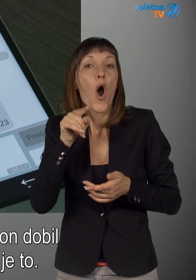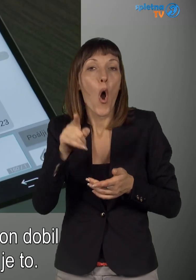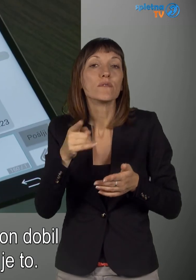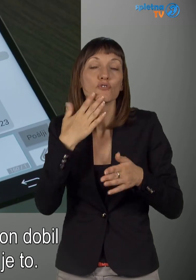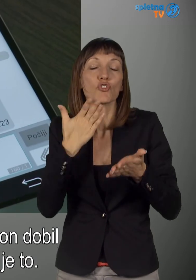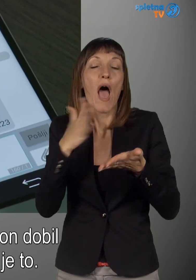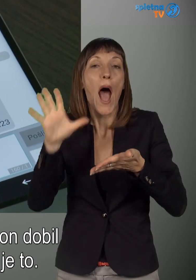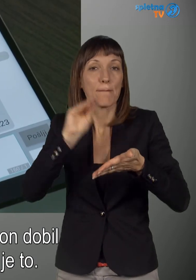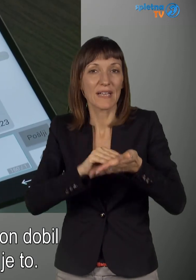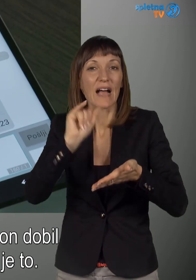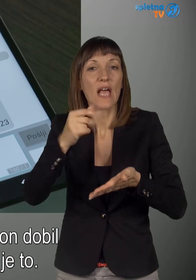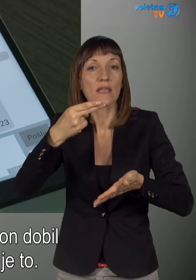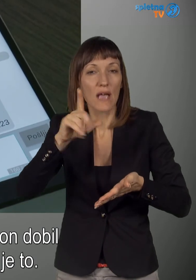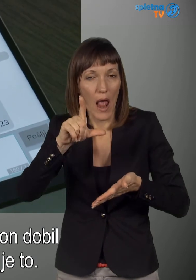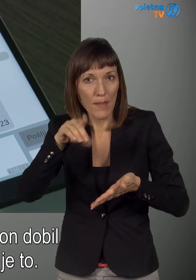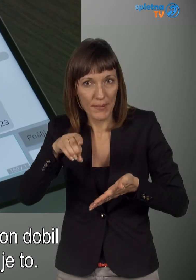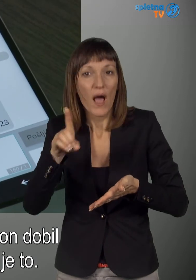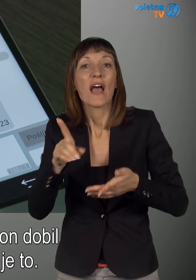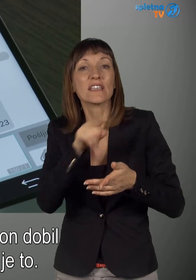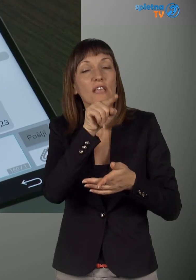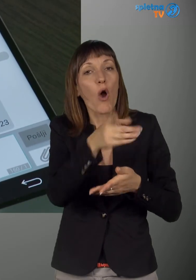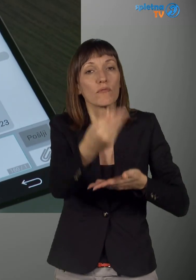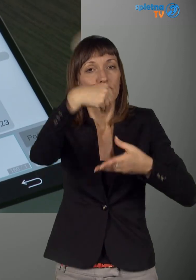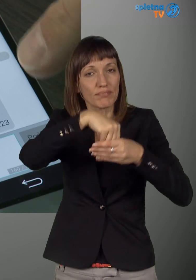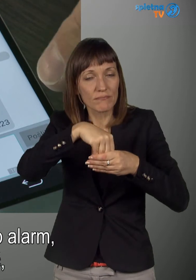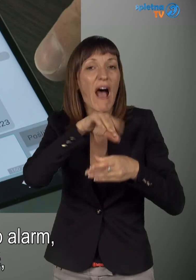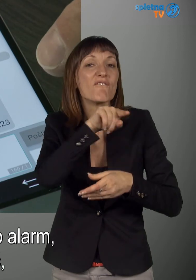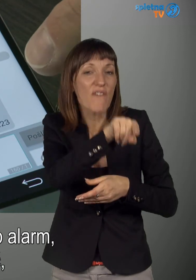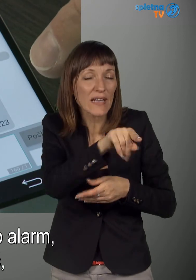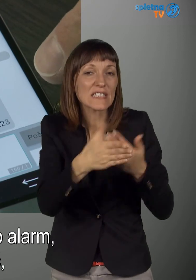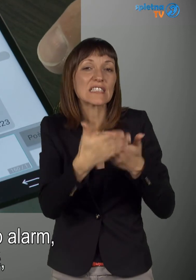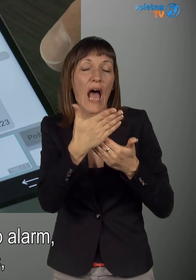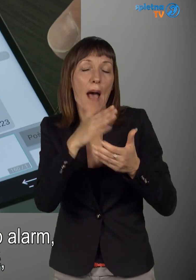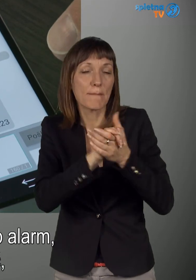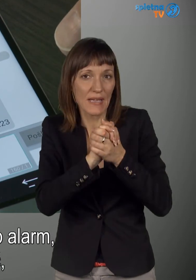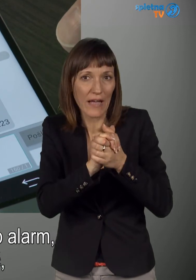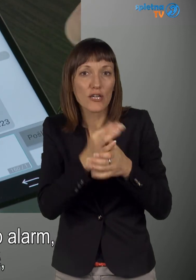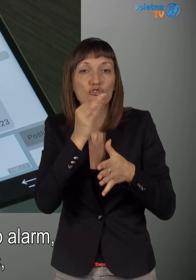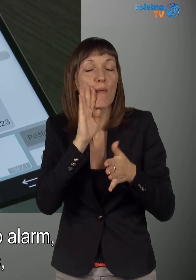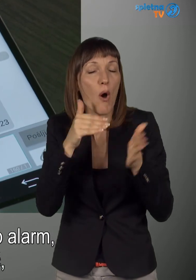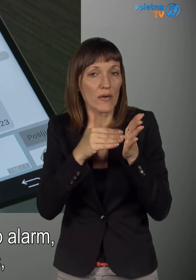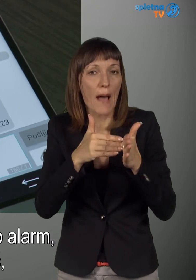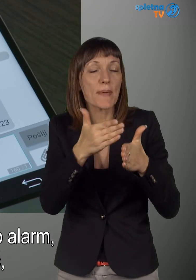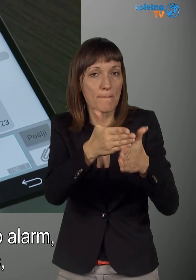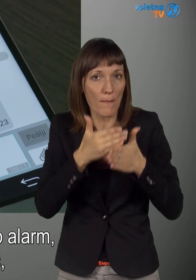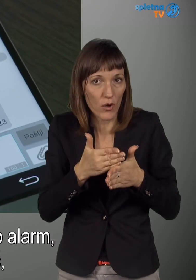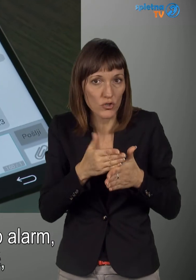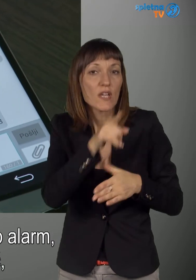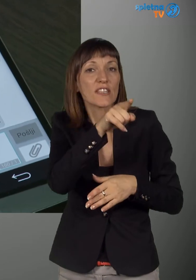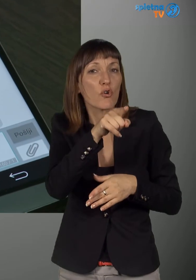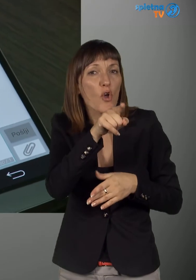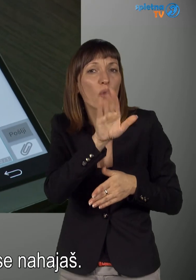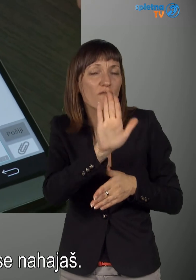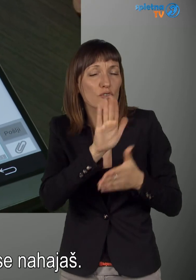bo SMS obvestilo. In to je to. V taki obliki tudi dobijo alarm. Kdo rabi pomoč,